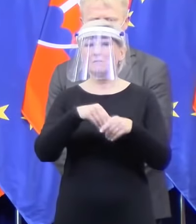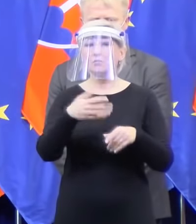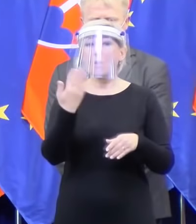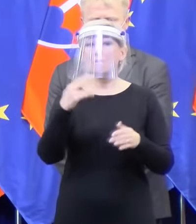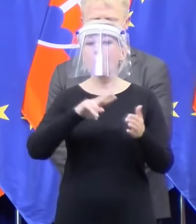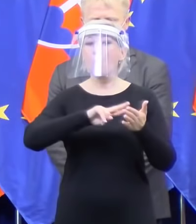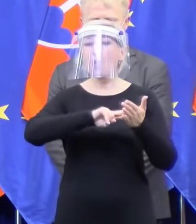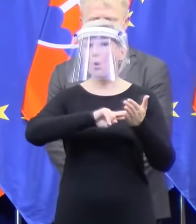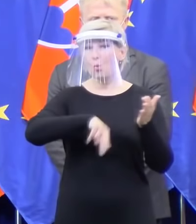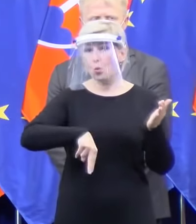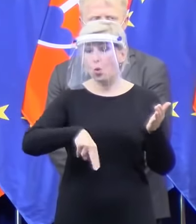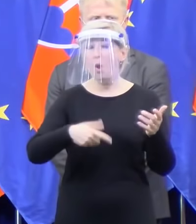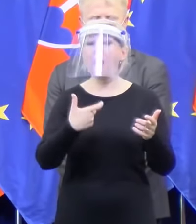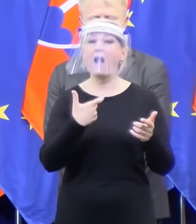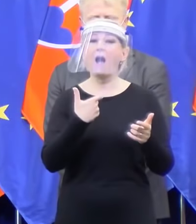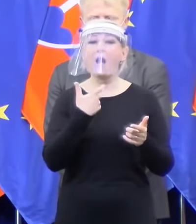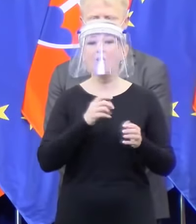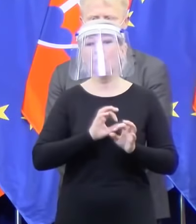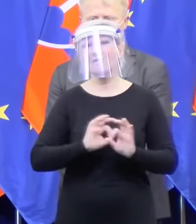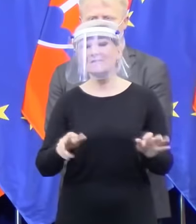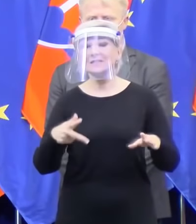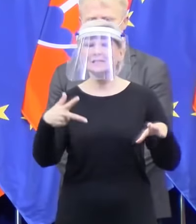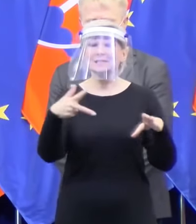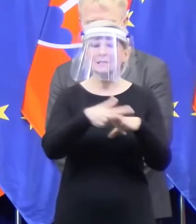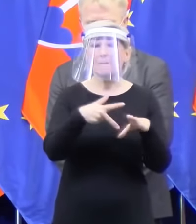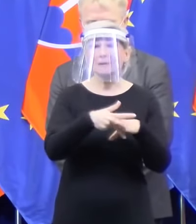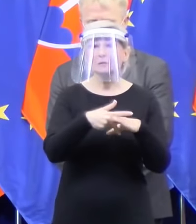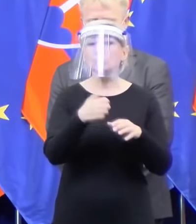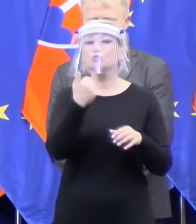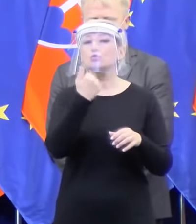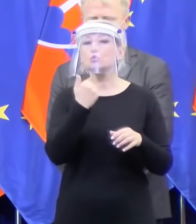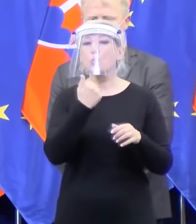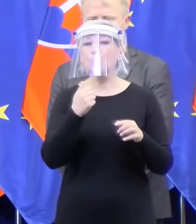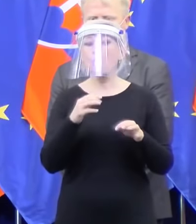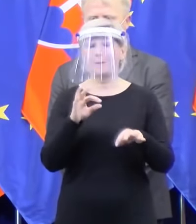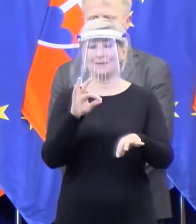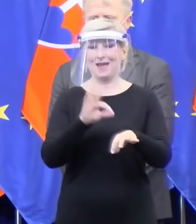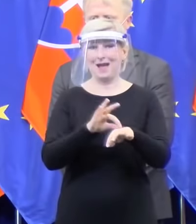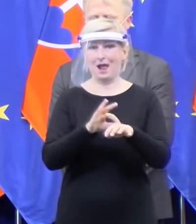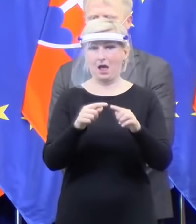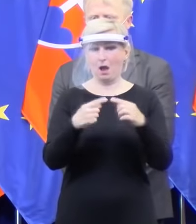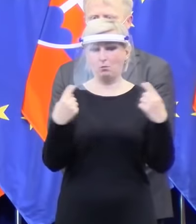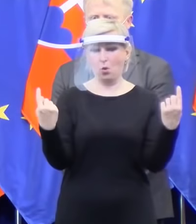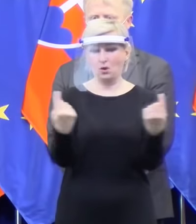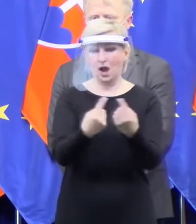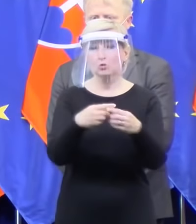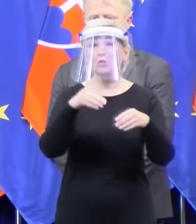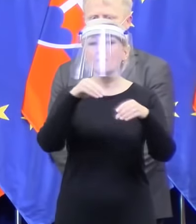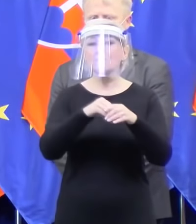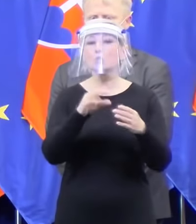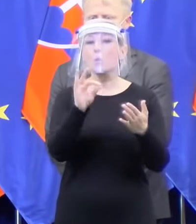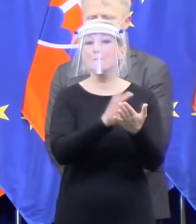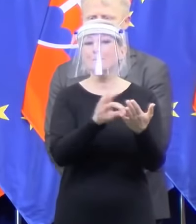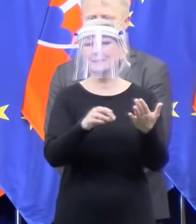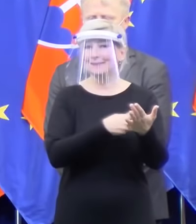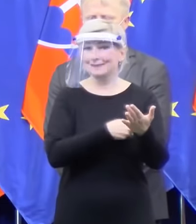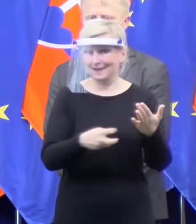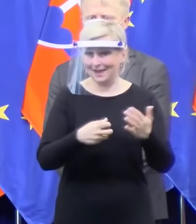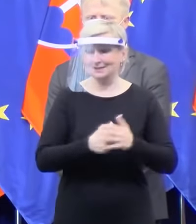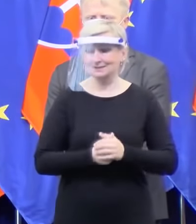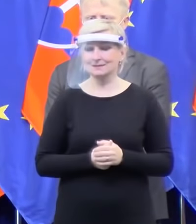zabezpečiť čo najskôr do zapojenia aj súkromných laboratórií do testovania, ako vieme zabezpečiť prenos informácií